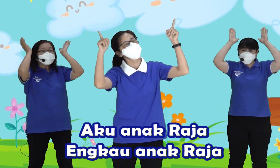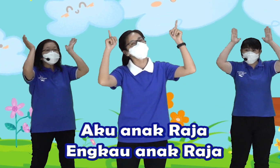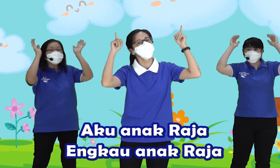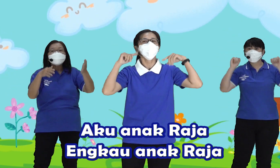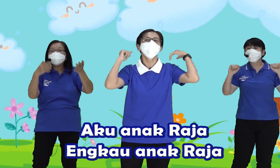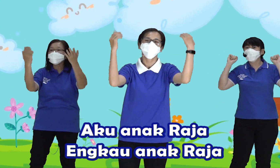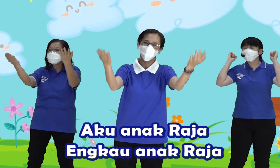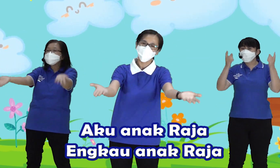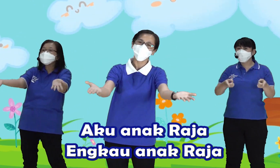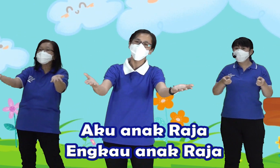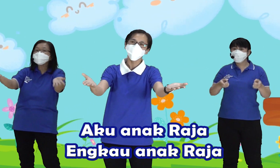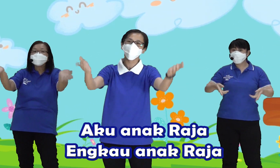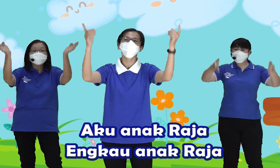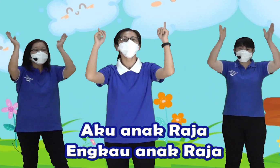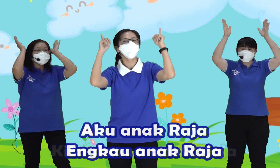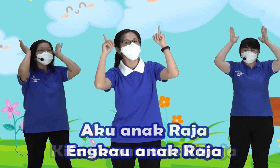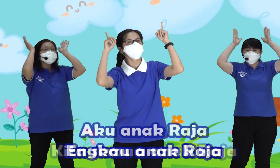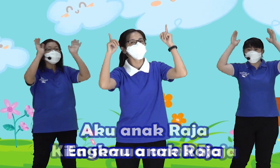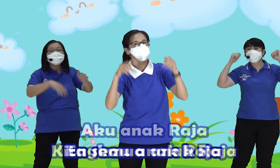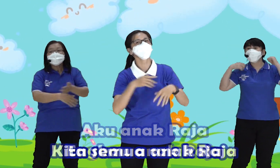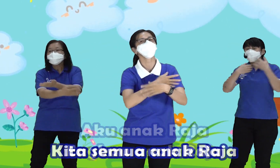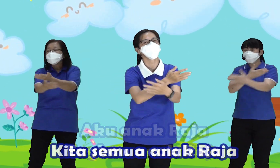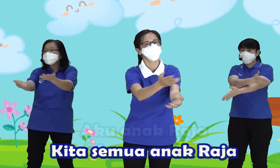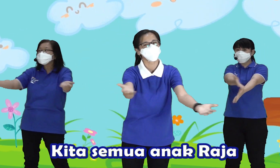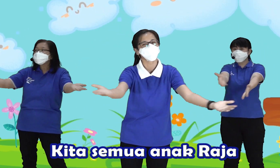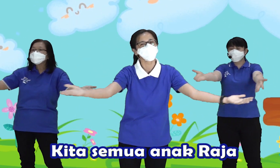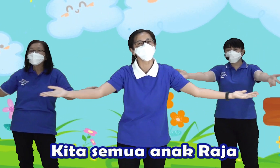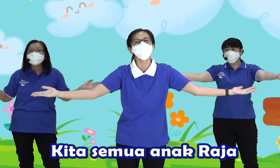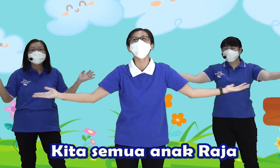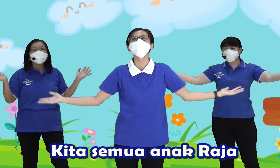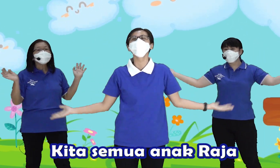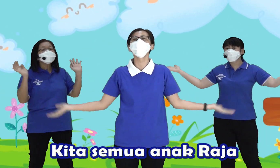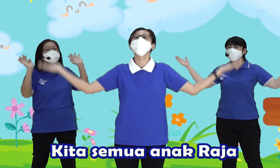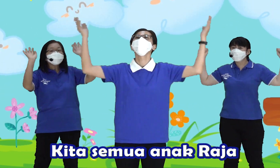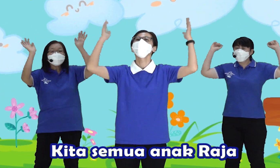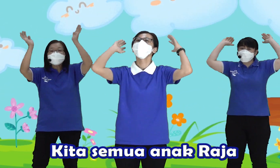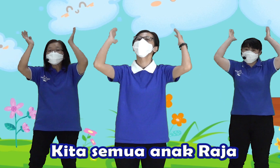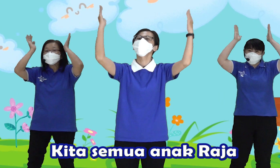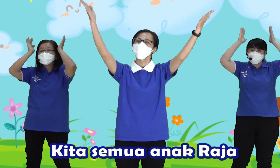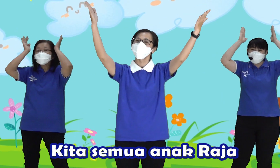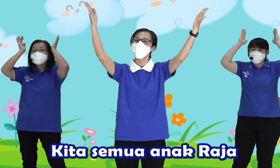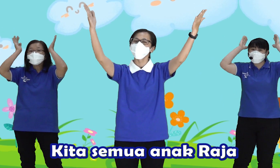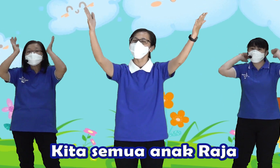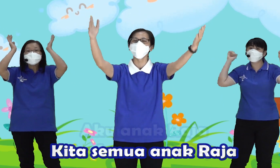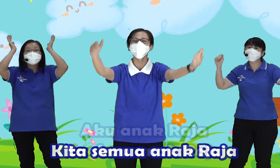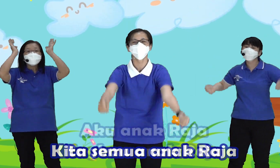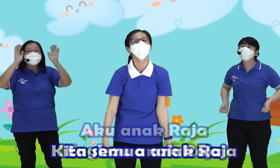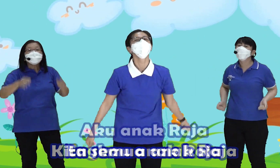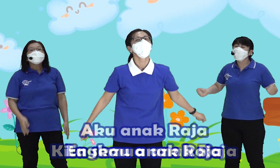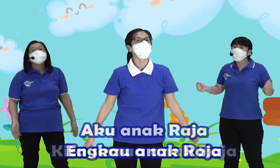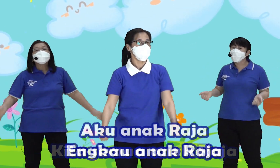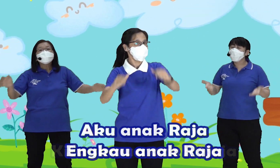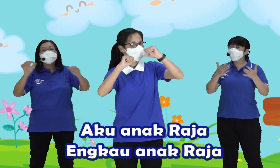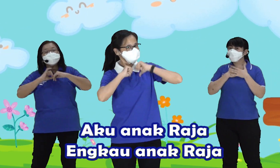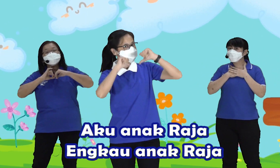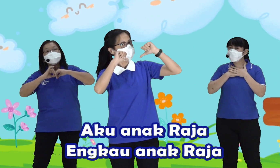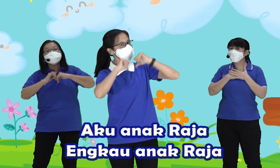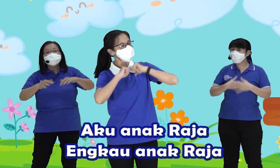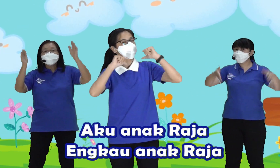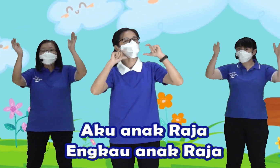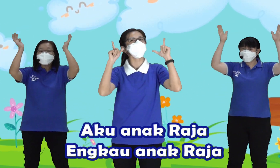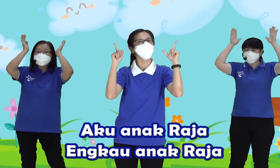raja, engkau anak raja, kita semua anak raja Aku